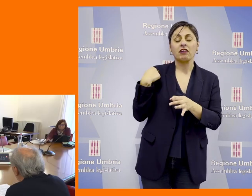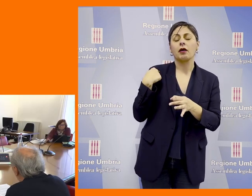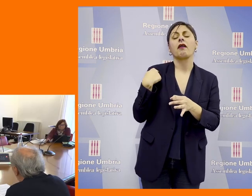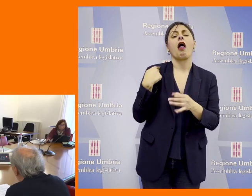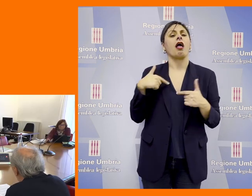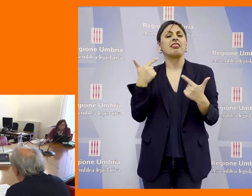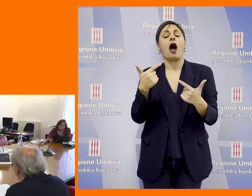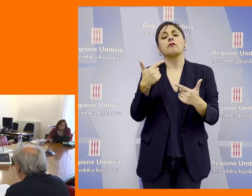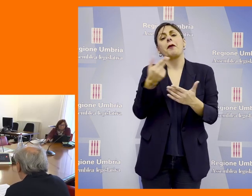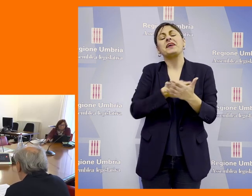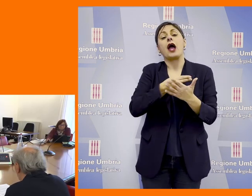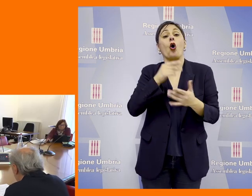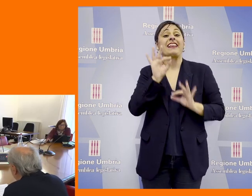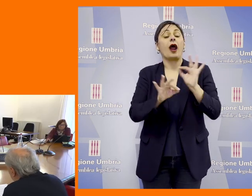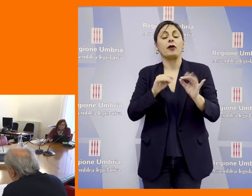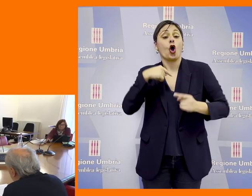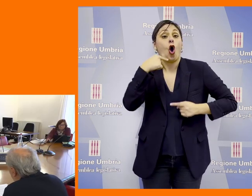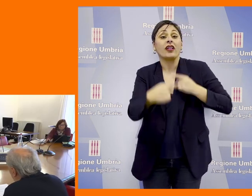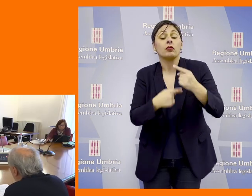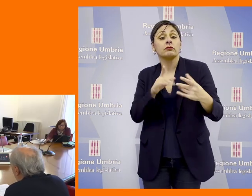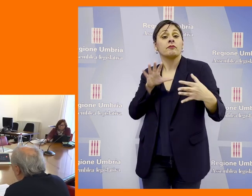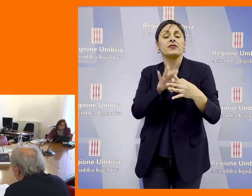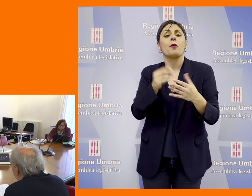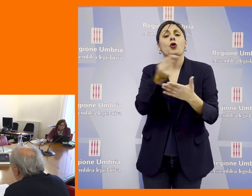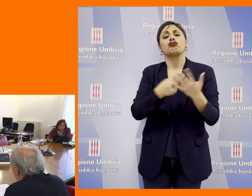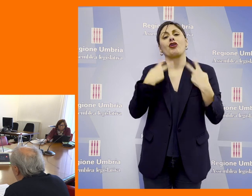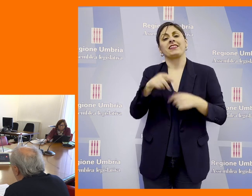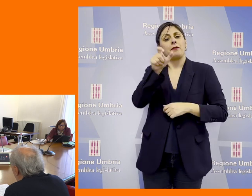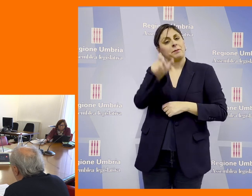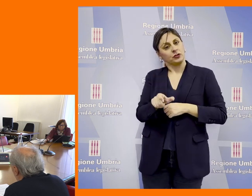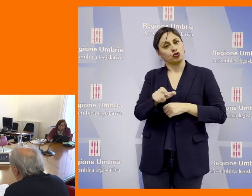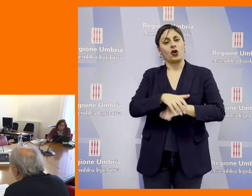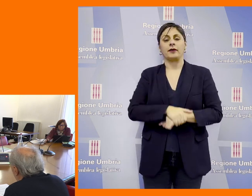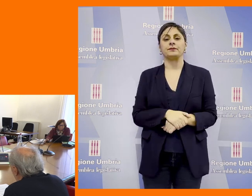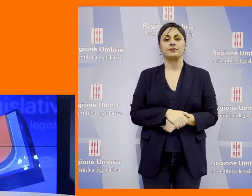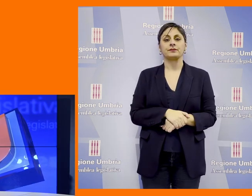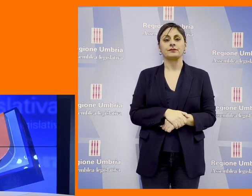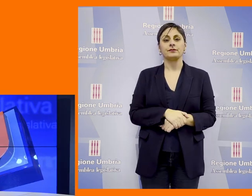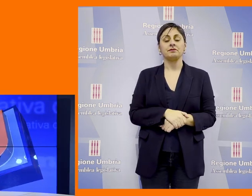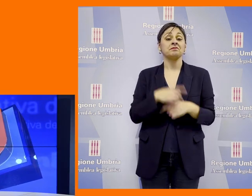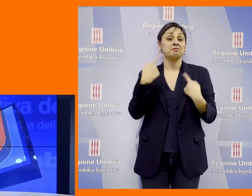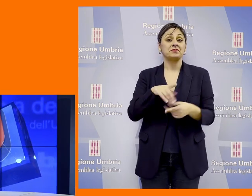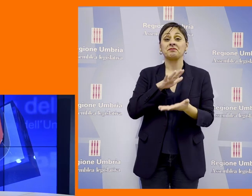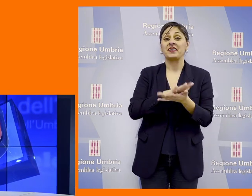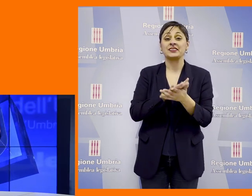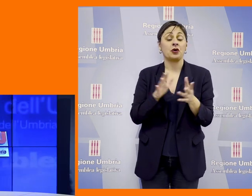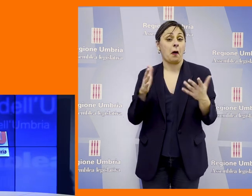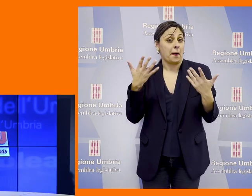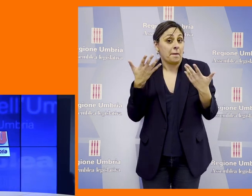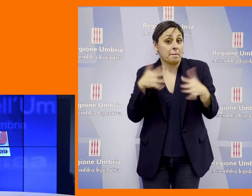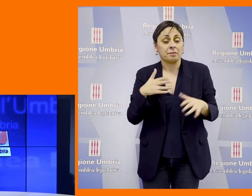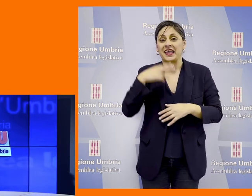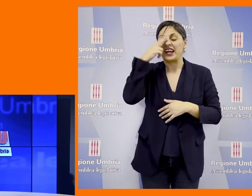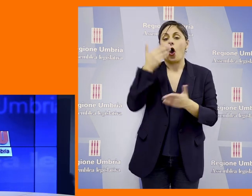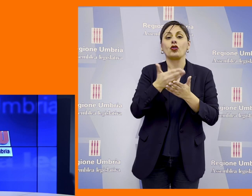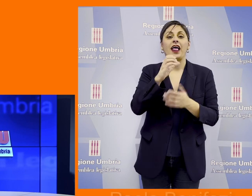piano terapeutico continuativo che riguardi il progetto di vita della persona per questa edizione è tutto